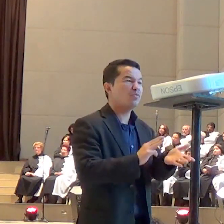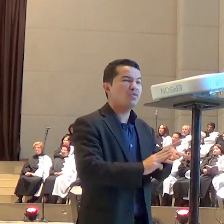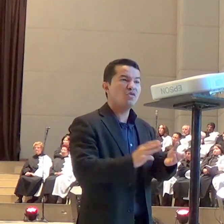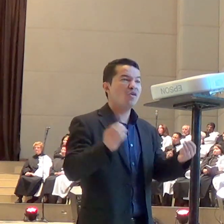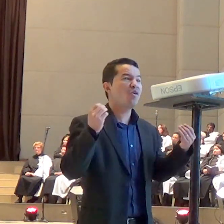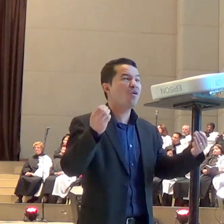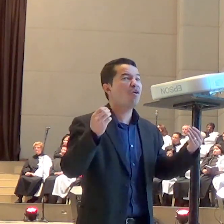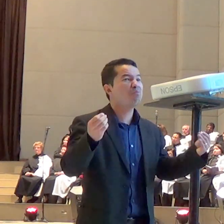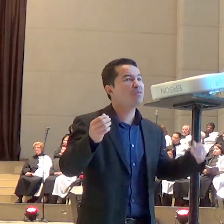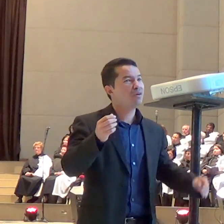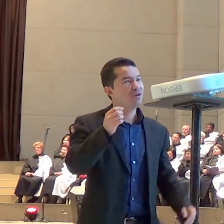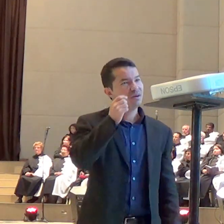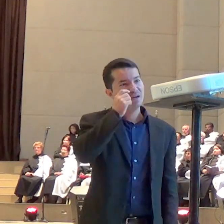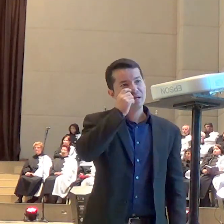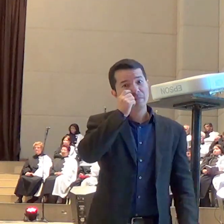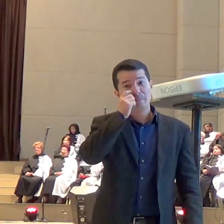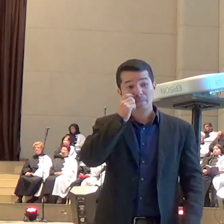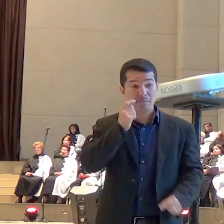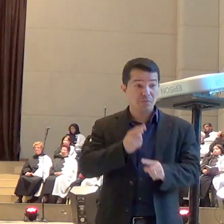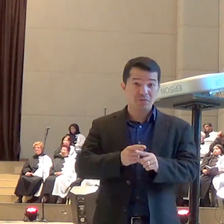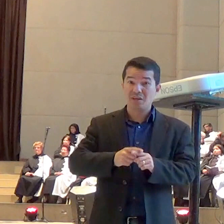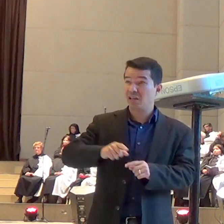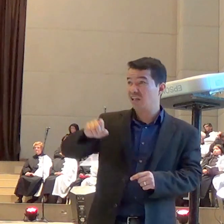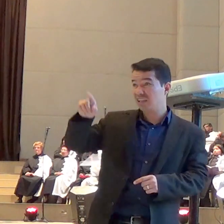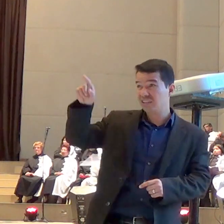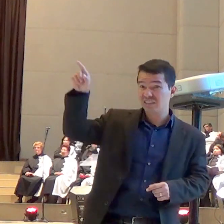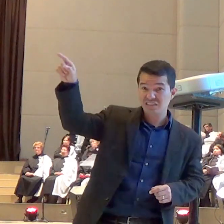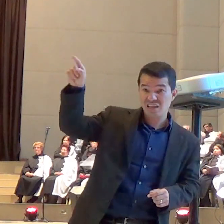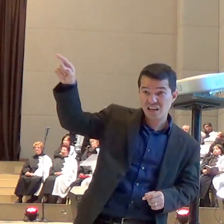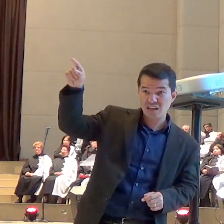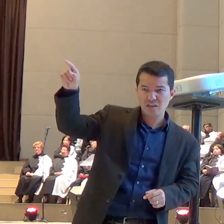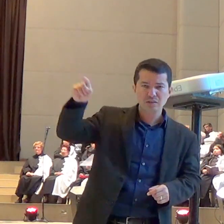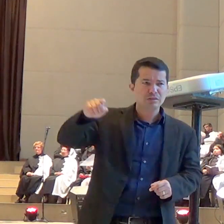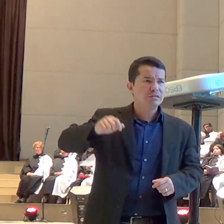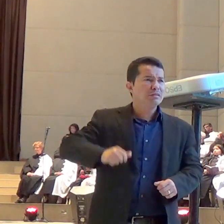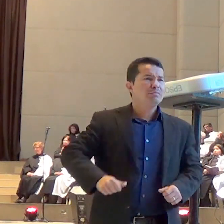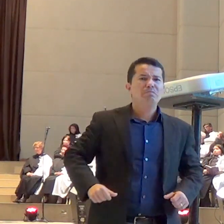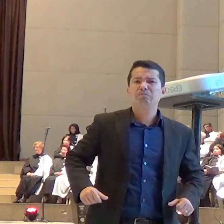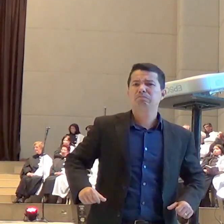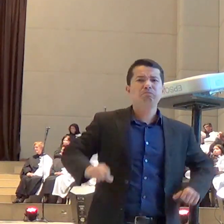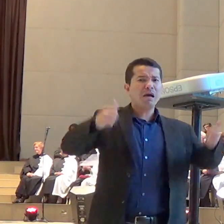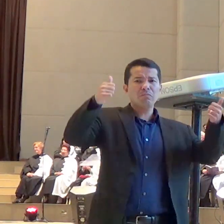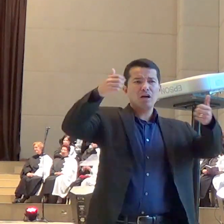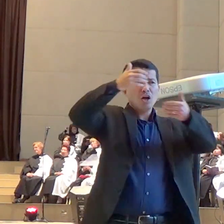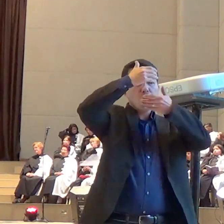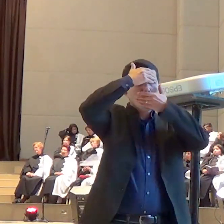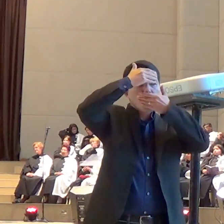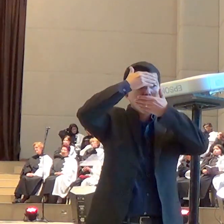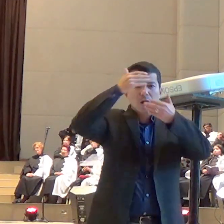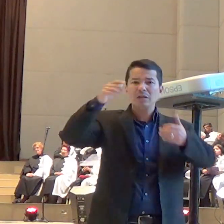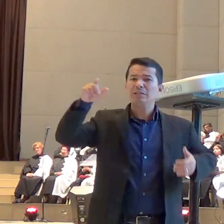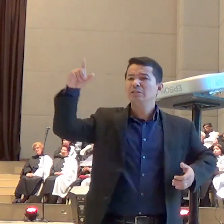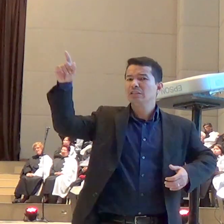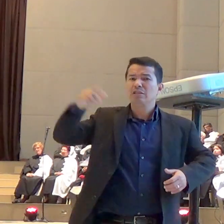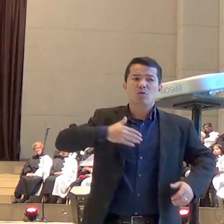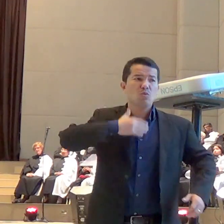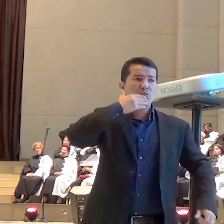Ainda mais lá, naquele lugar em que anos atrás, eles, na época do Ramadã, saíam com uma guilhotina